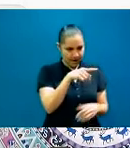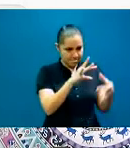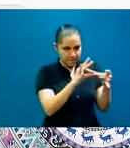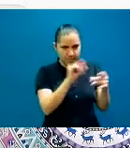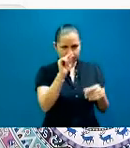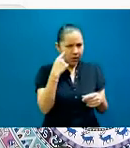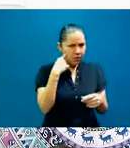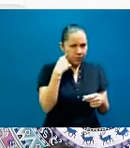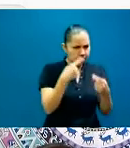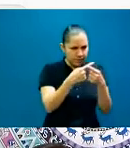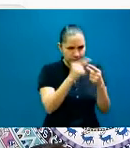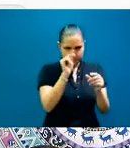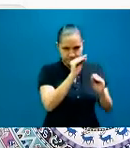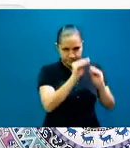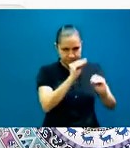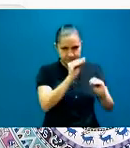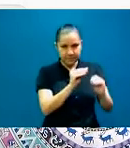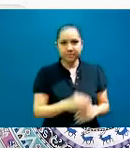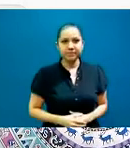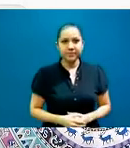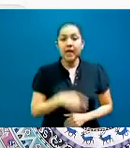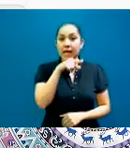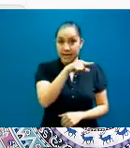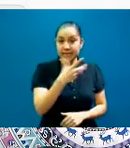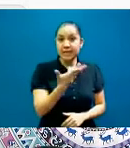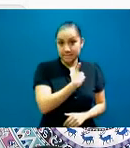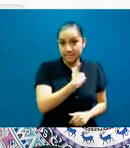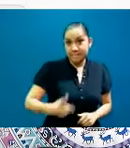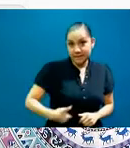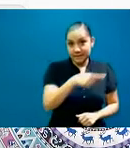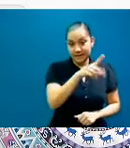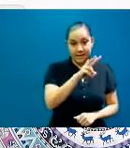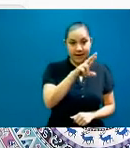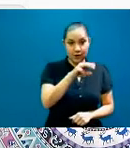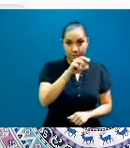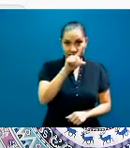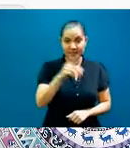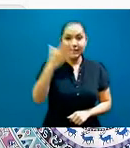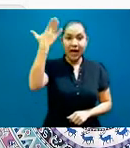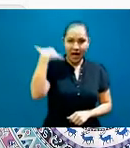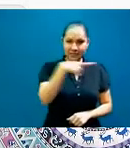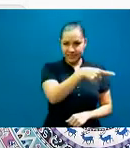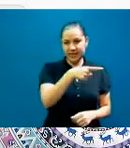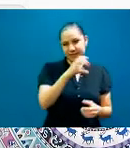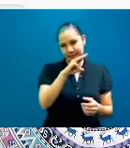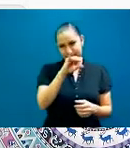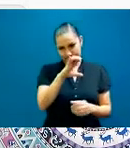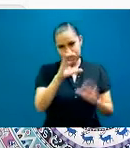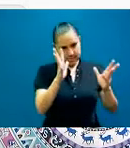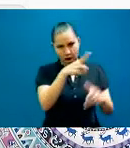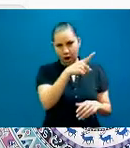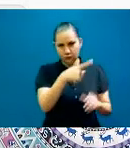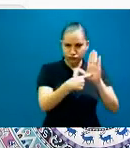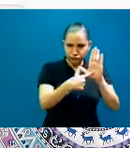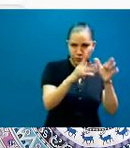cerré. Pero mejor aún, presidenta, sido Verónica Méndez. Ya estuvo el CEMIC con nosotros antes, en el primer